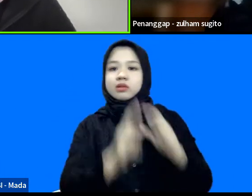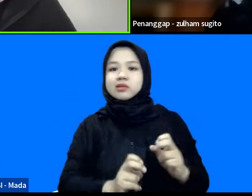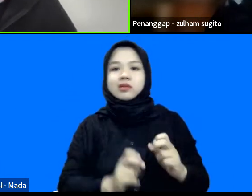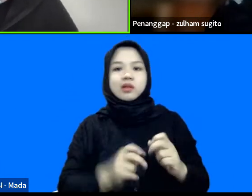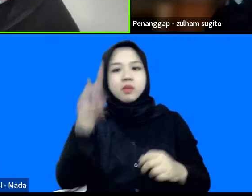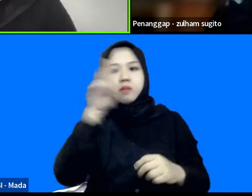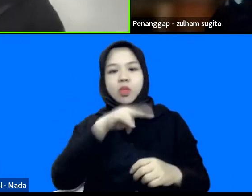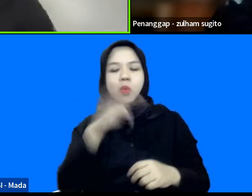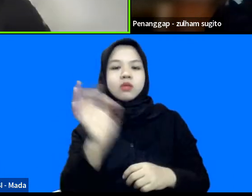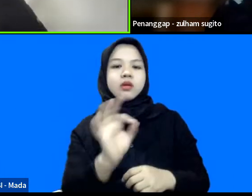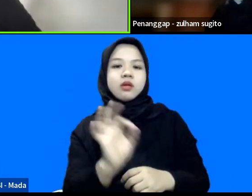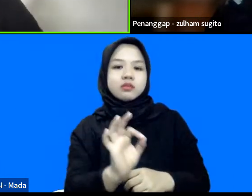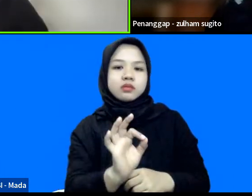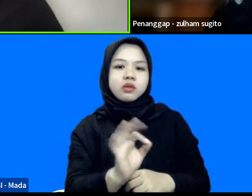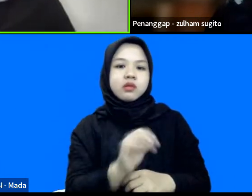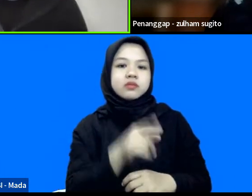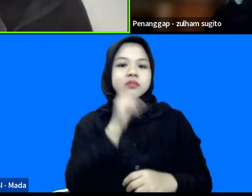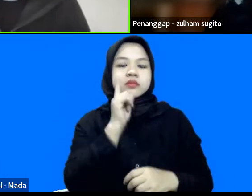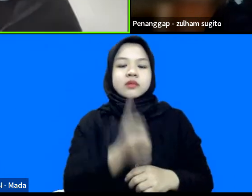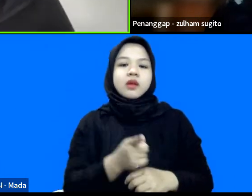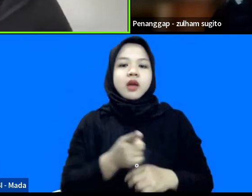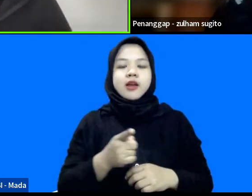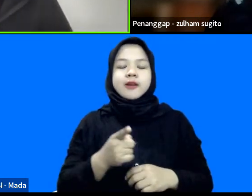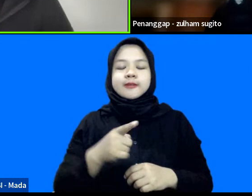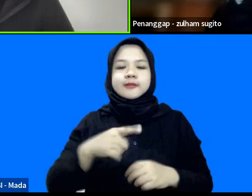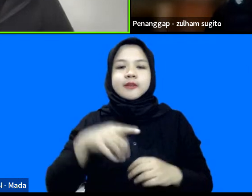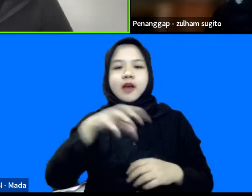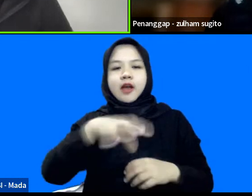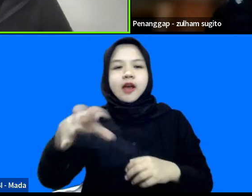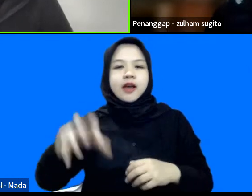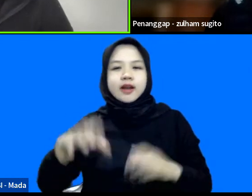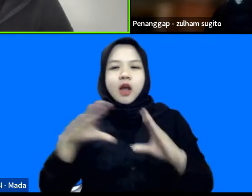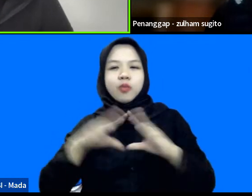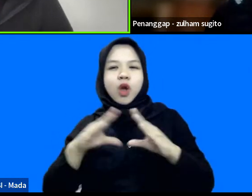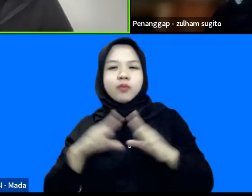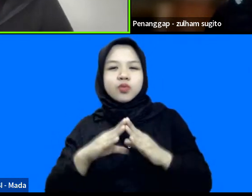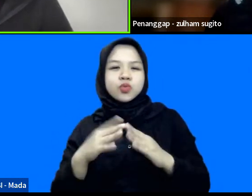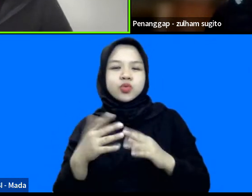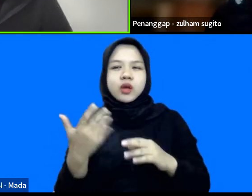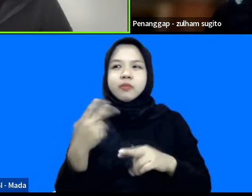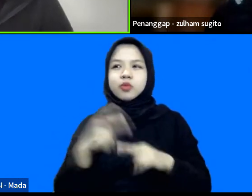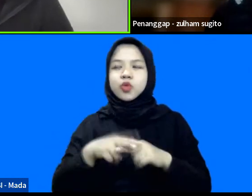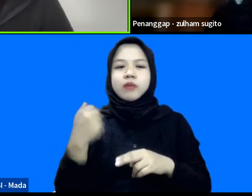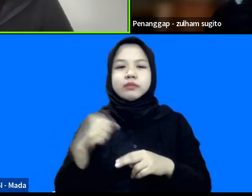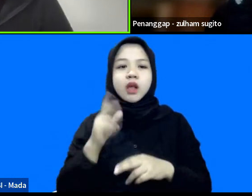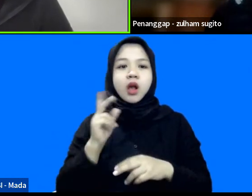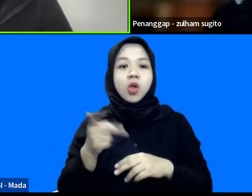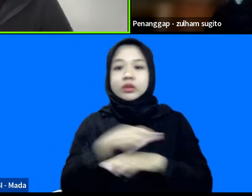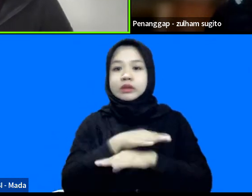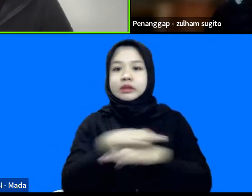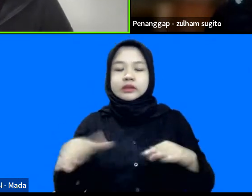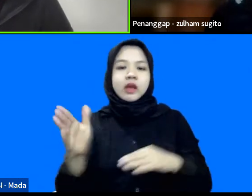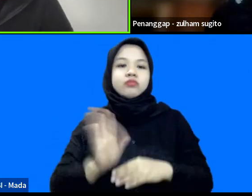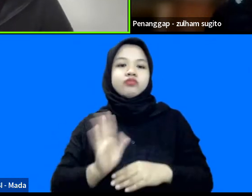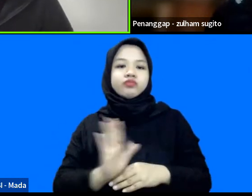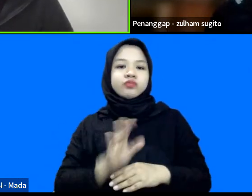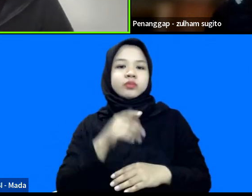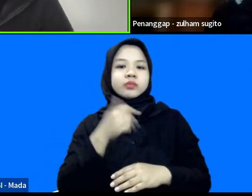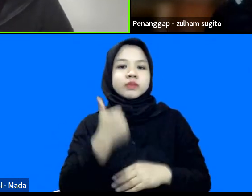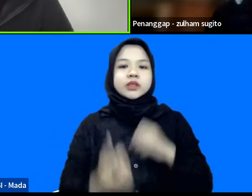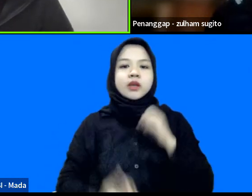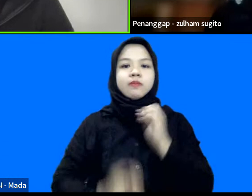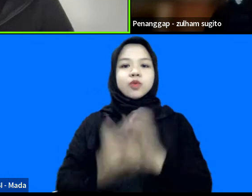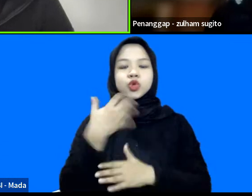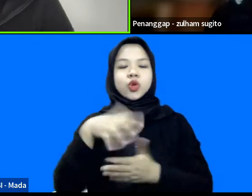pemantauan ini kan ada gray area yang tidak bisa duduk nah gray area ini kalau tidak diselesaikan ini bisa menimbulkan